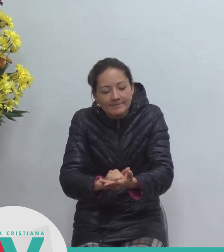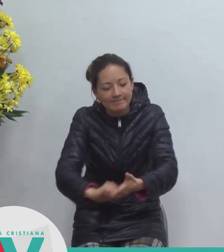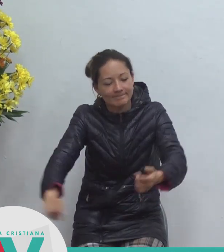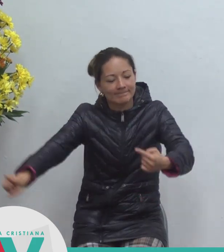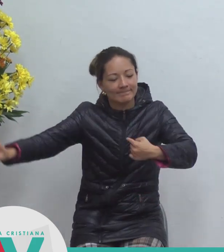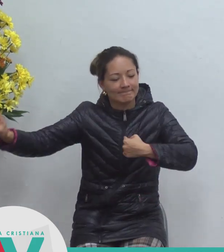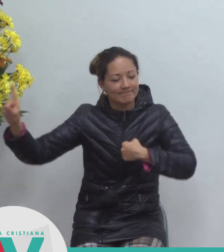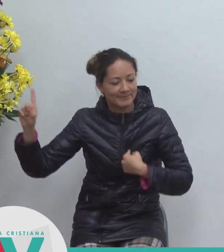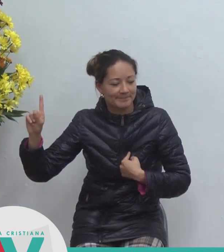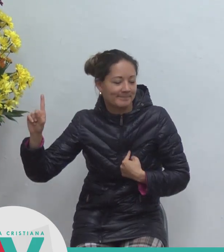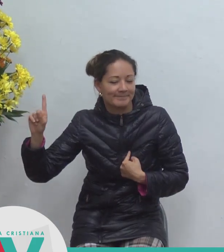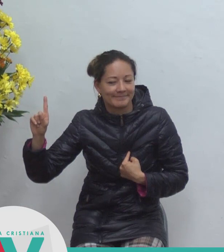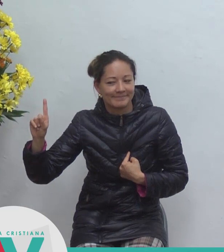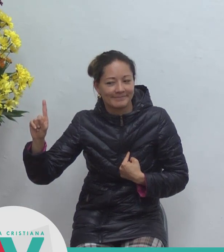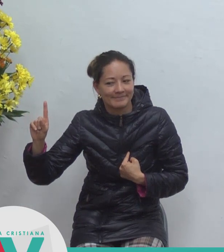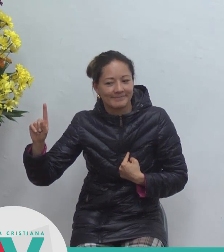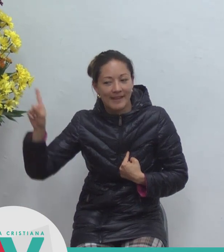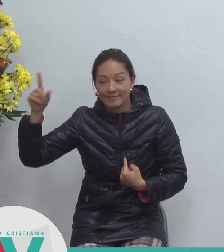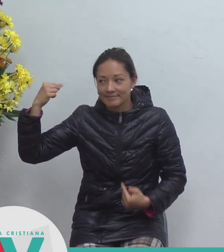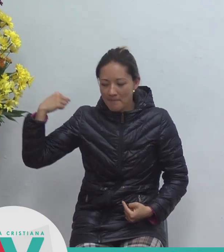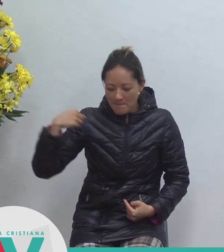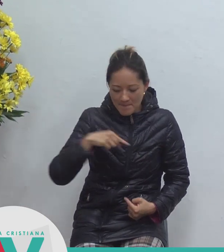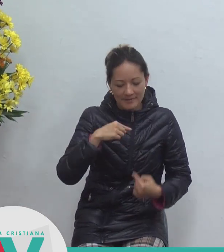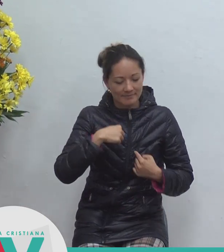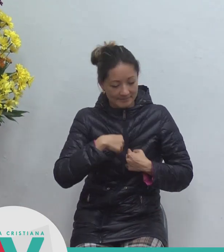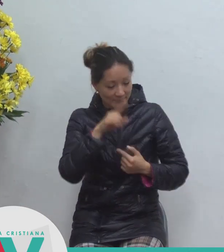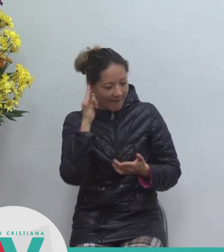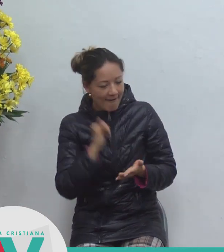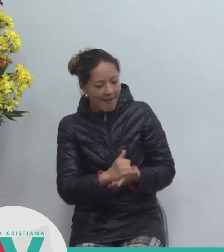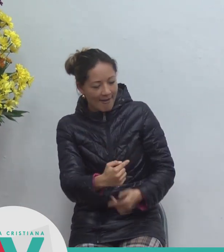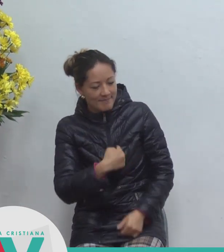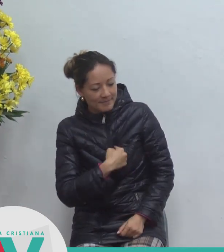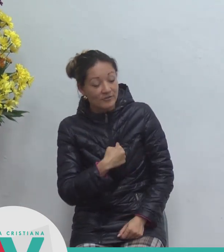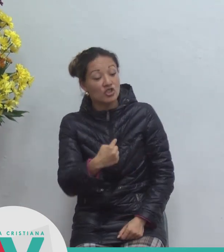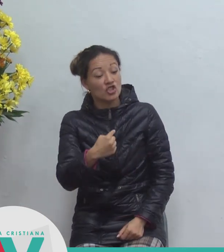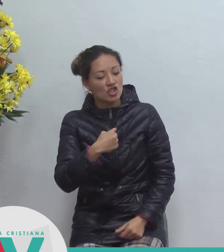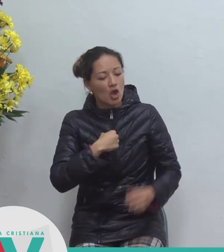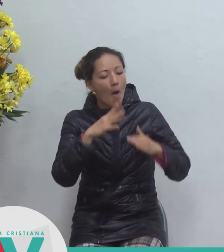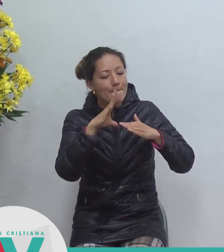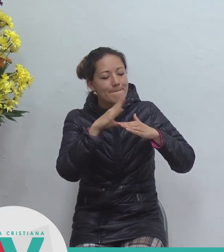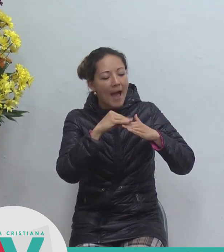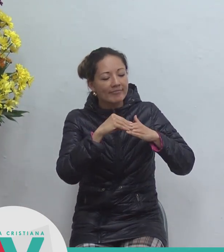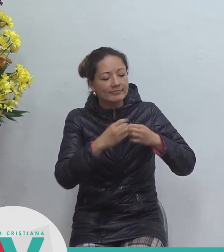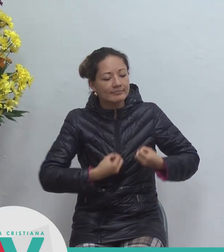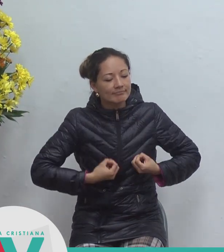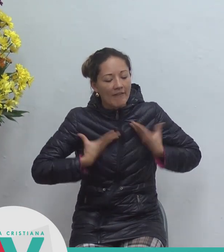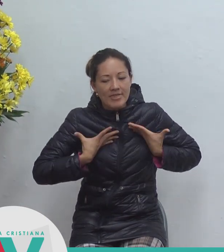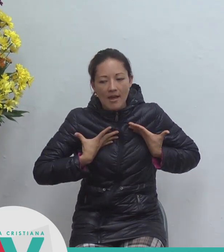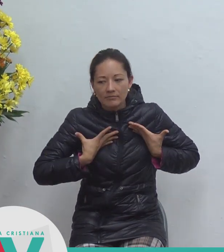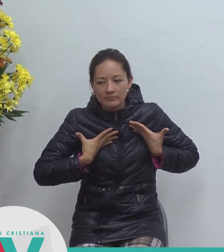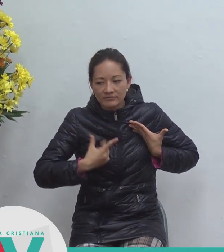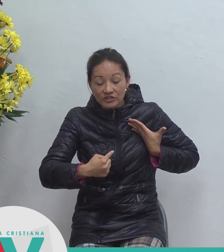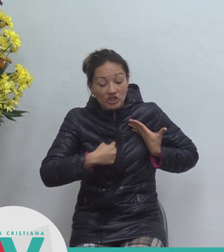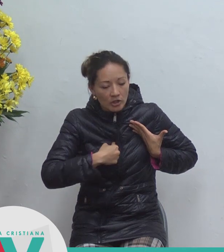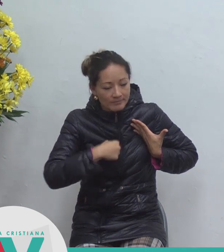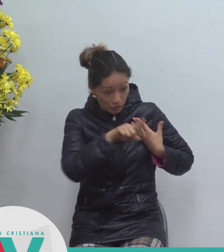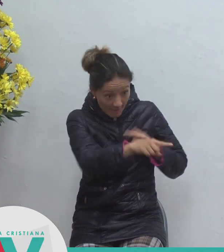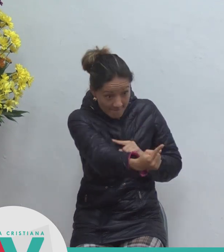ha enviado y después le dice yo soy el pan de vida el que a mí viene nunca tendrá hambre